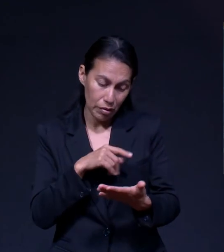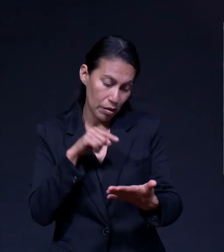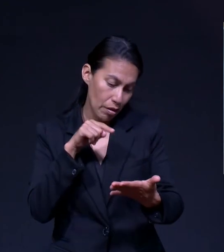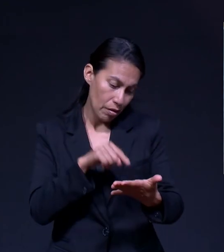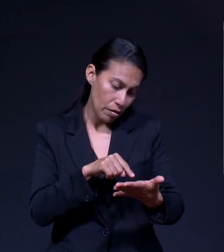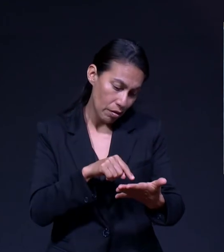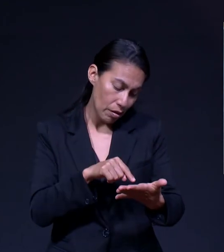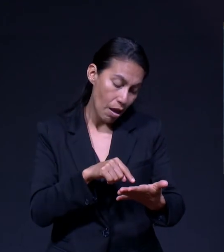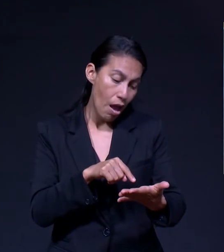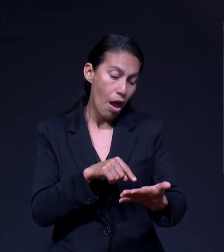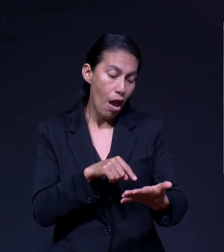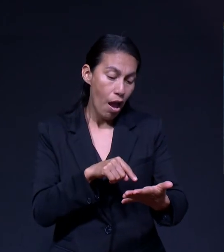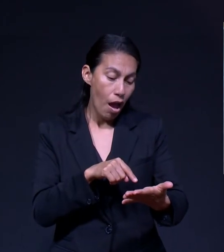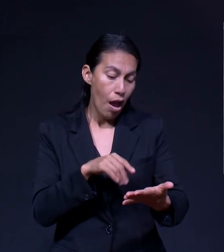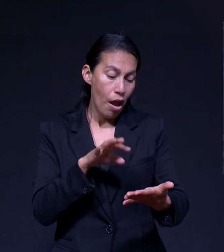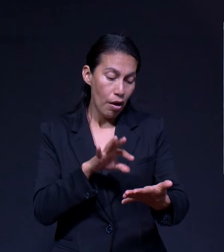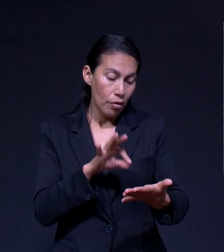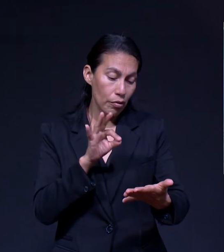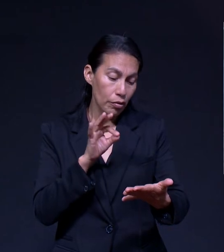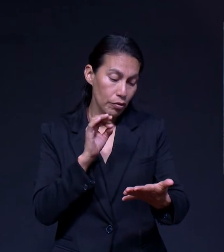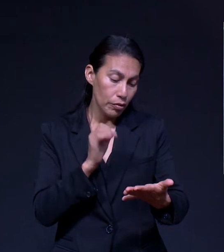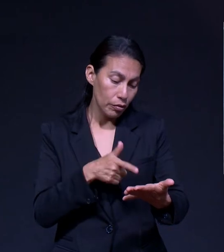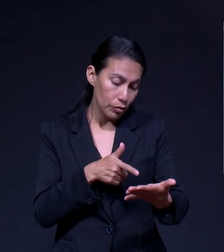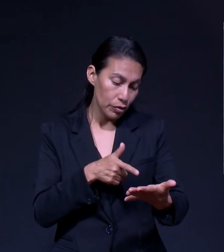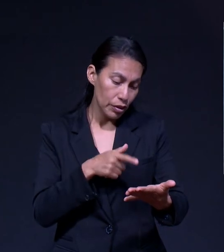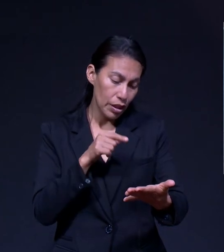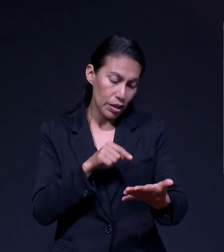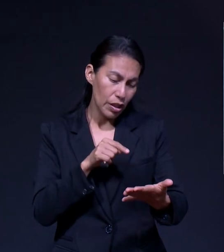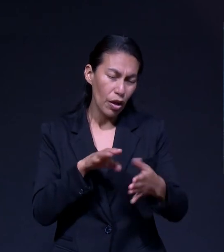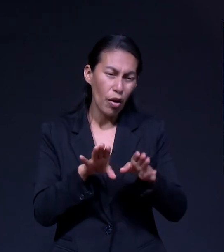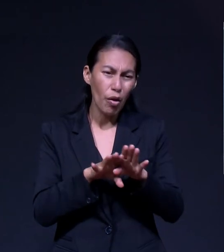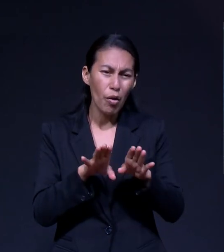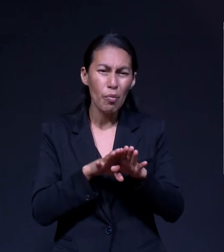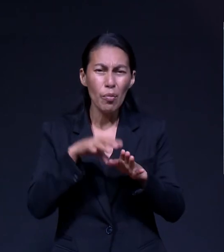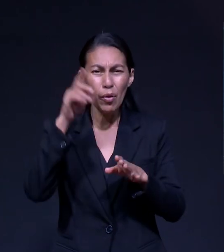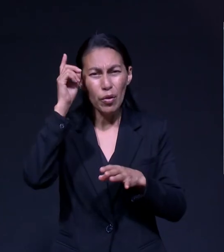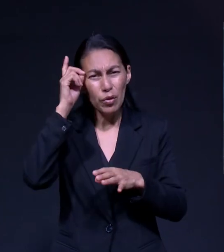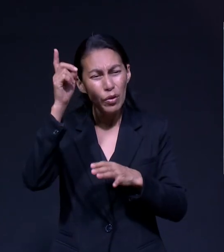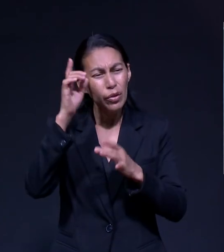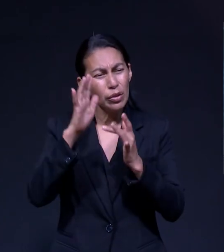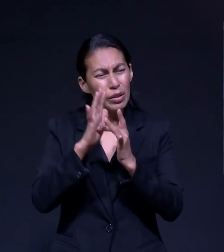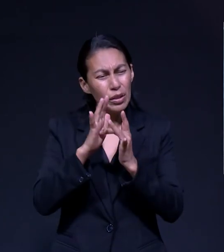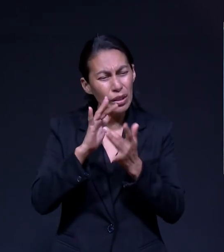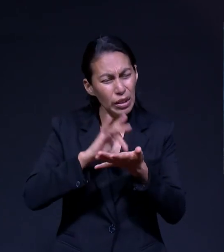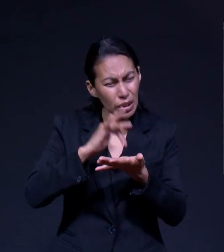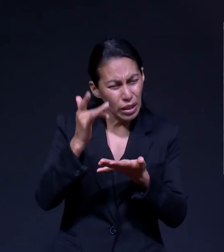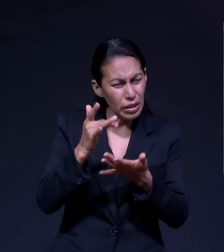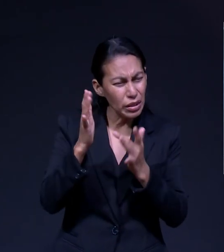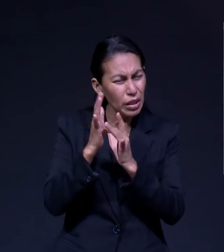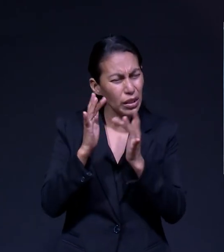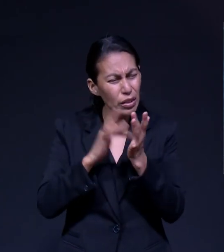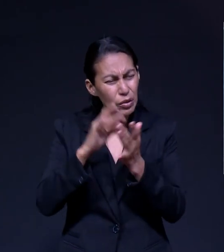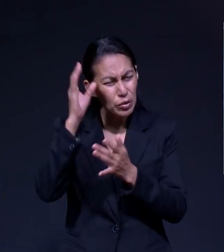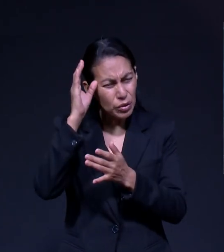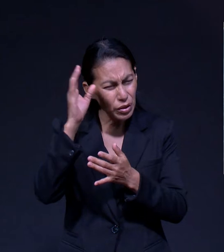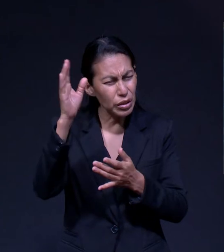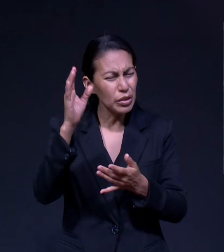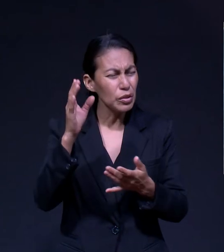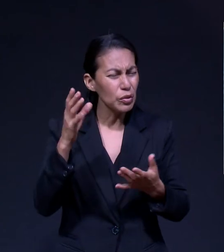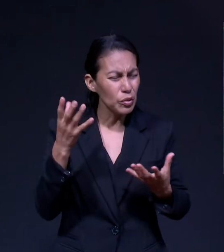La Revelación De Dios A Través De Jesucristo Y Empecé A Invocar Su Nombre No Me